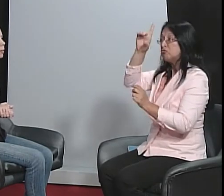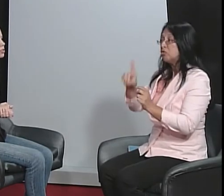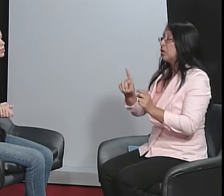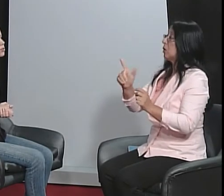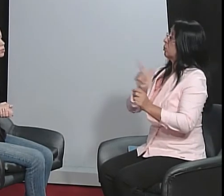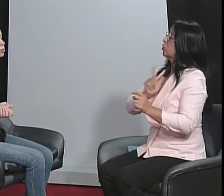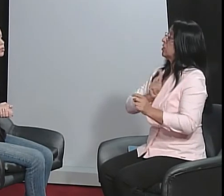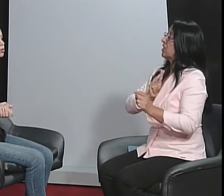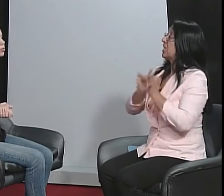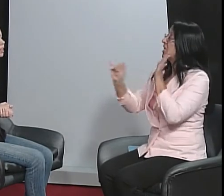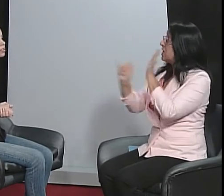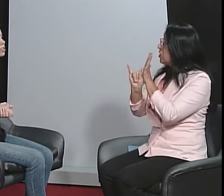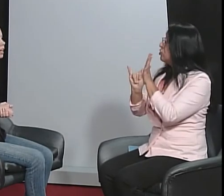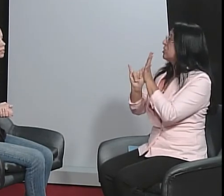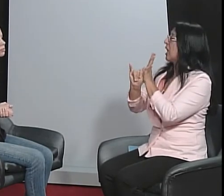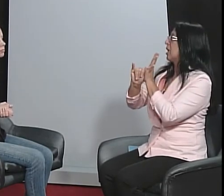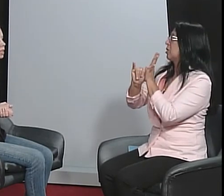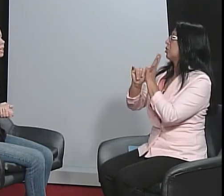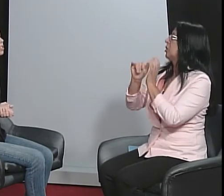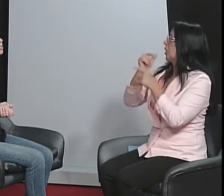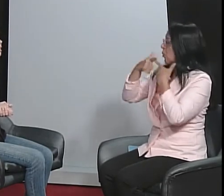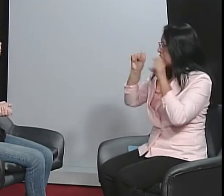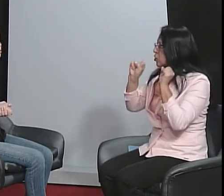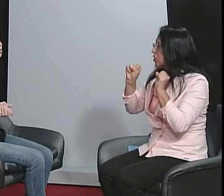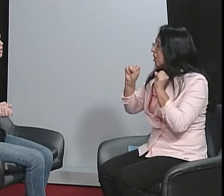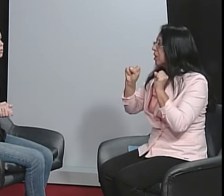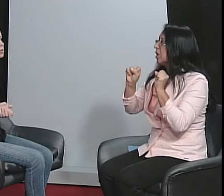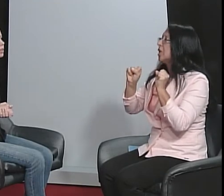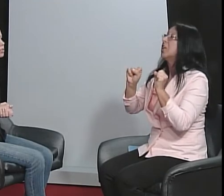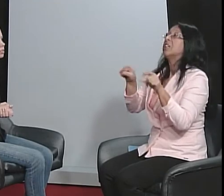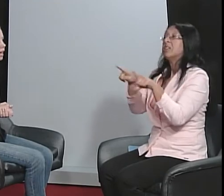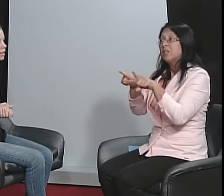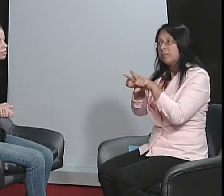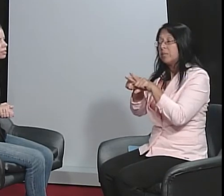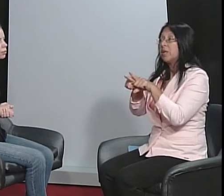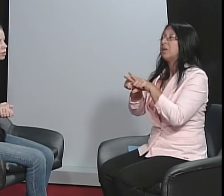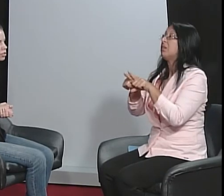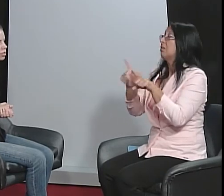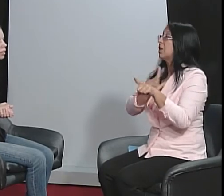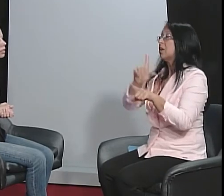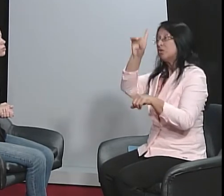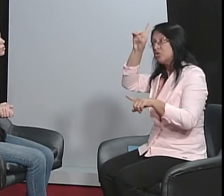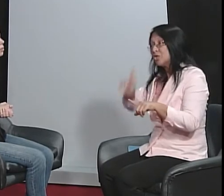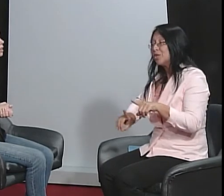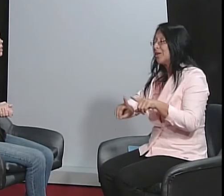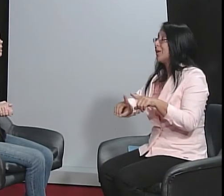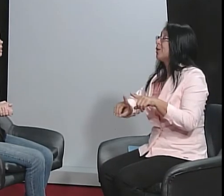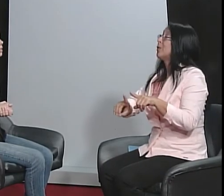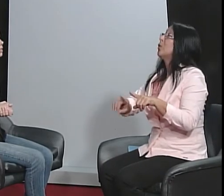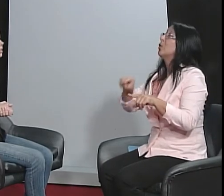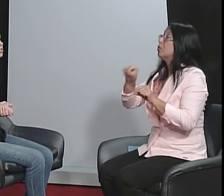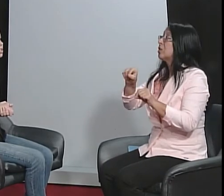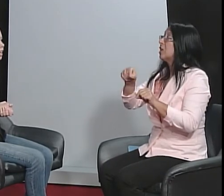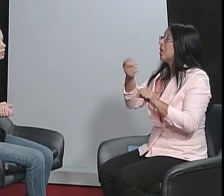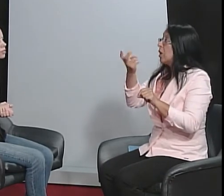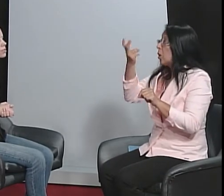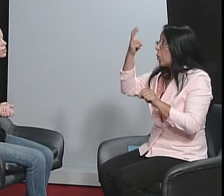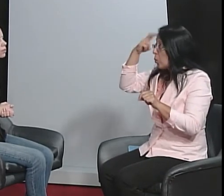parte do surdo. O surdo tem direito de ter a construção da sua identidade linguística, tem direito da sua